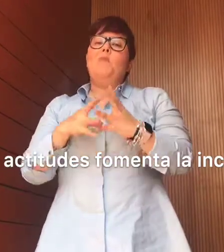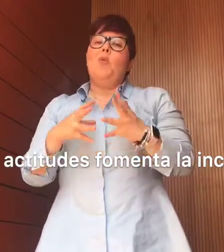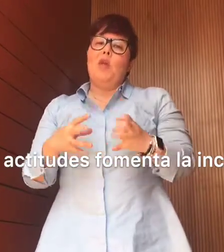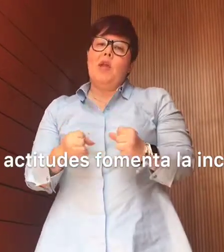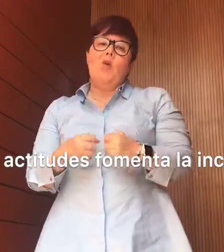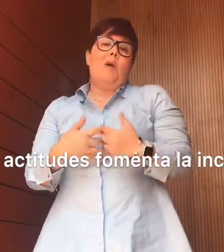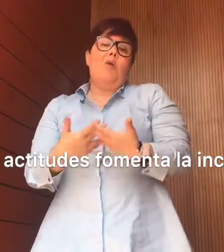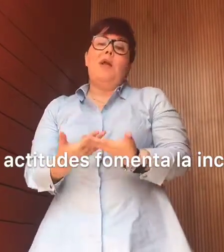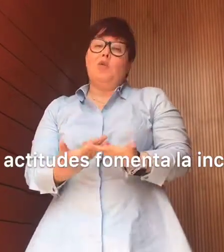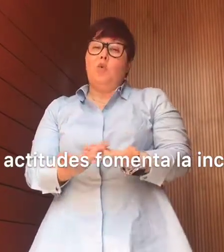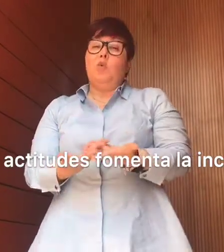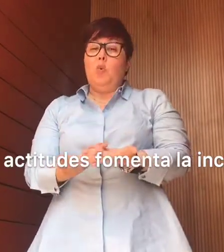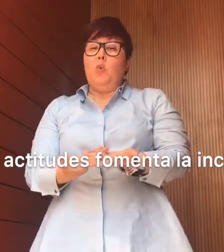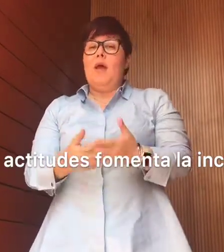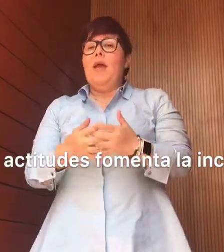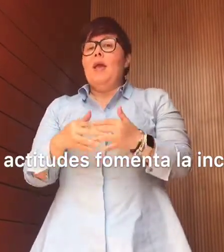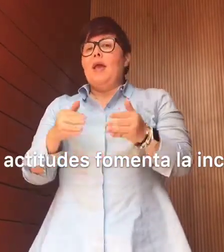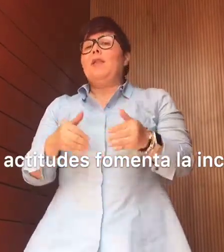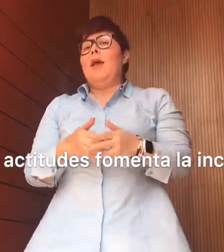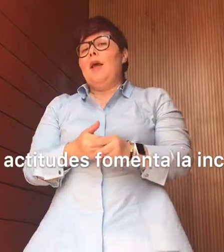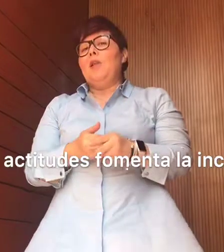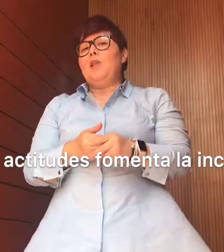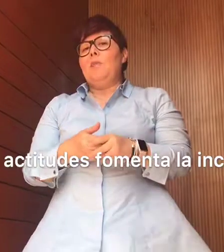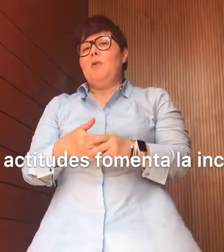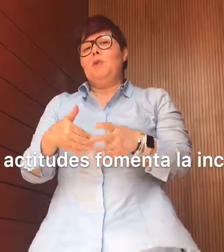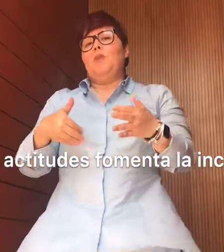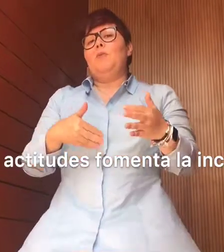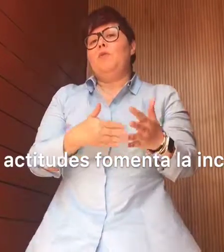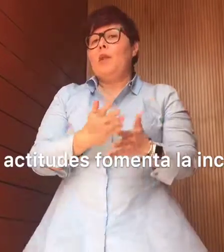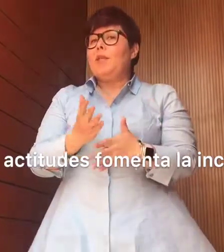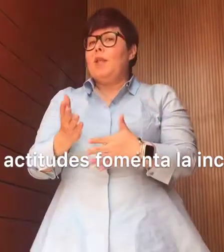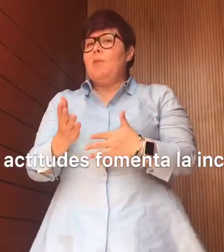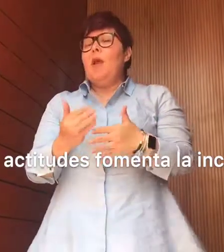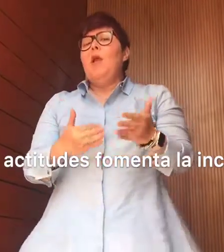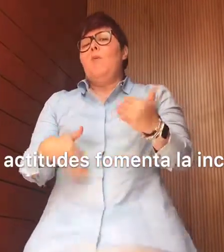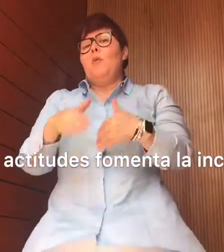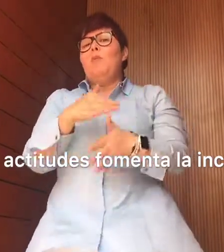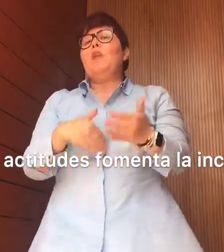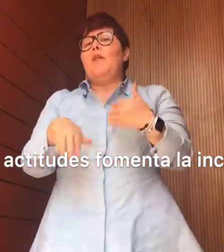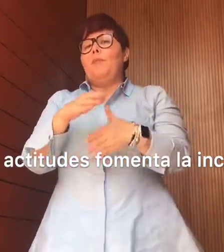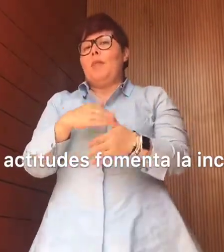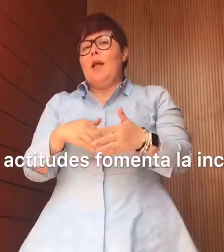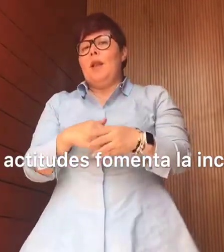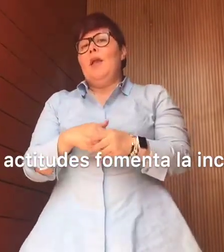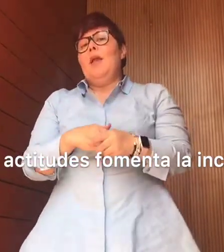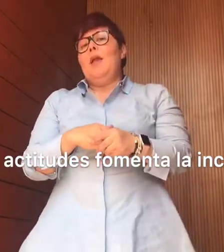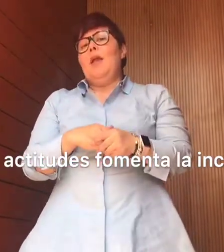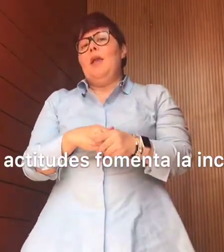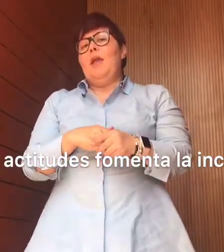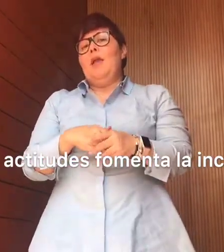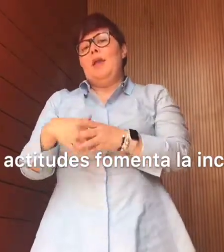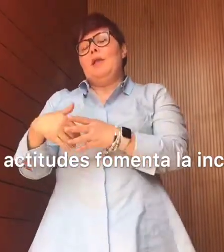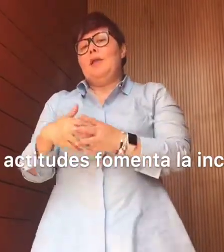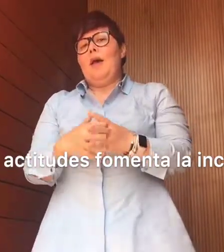el modelo o bajo la estructura que está hecha, pero si somos flexibles podemos adaptar esa